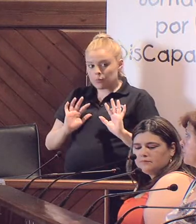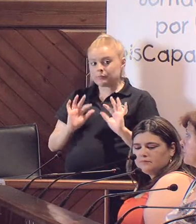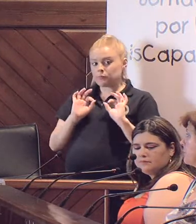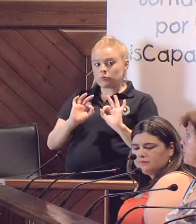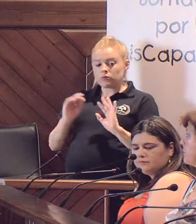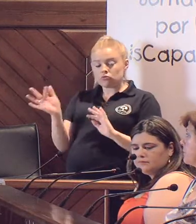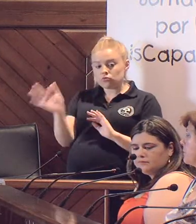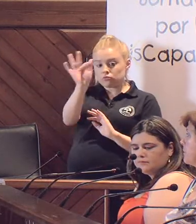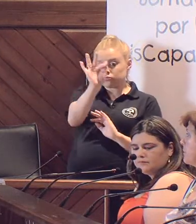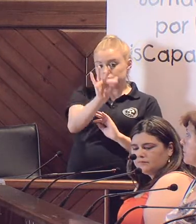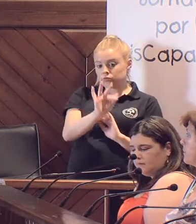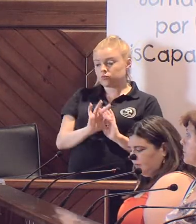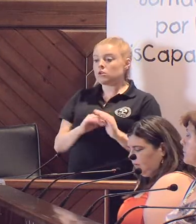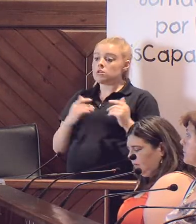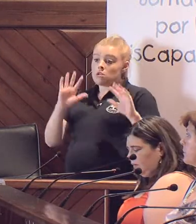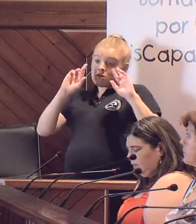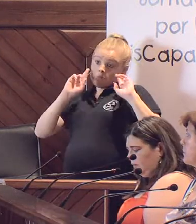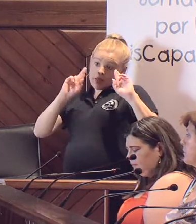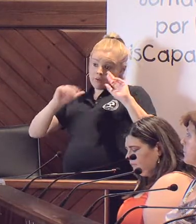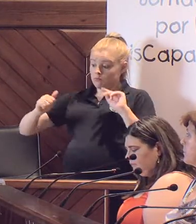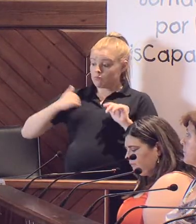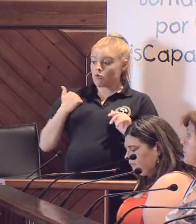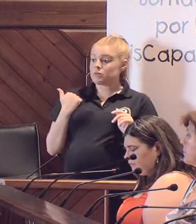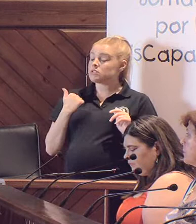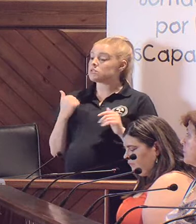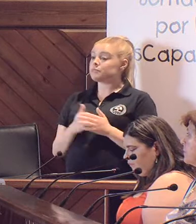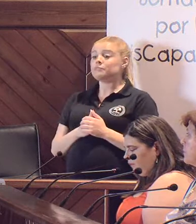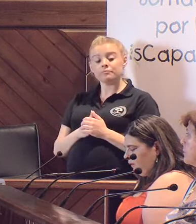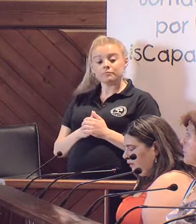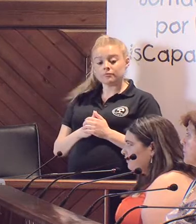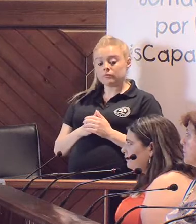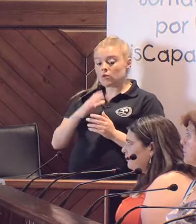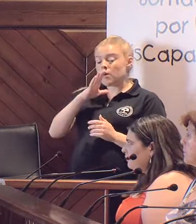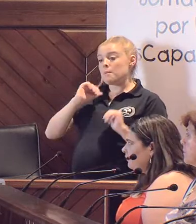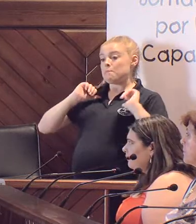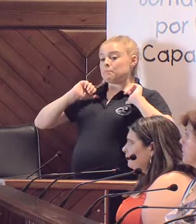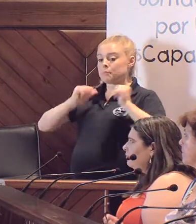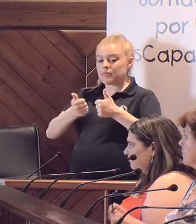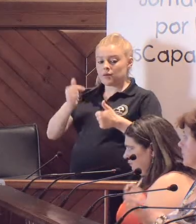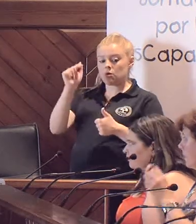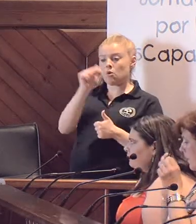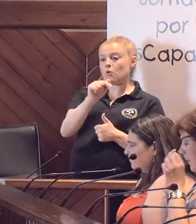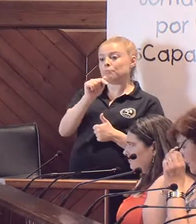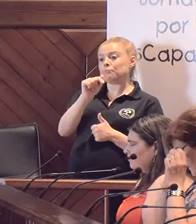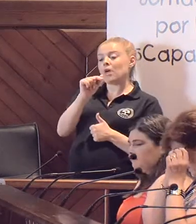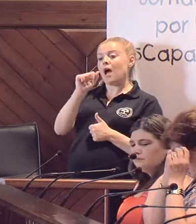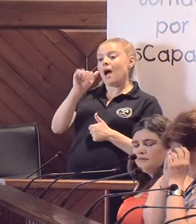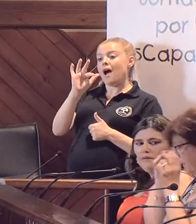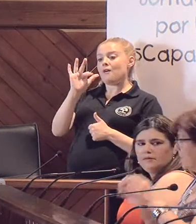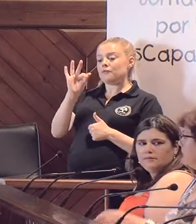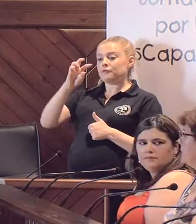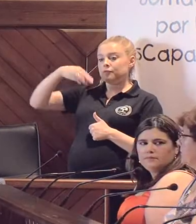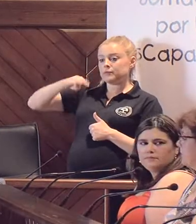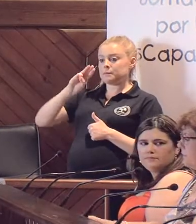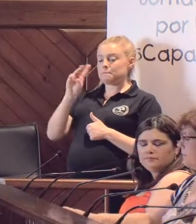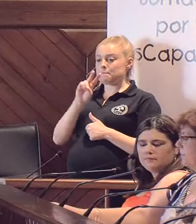y yo os espero que lo aprovechéis. Si os parece bien, empezamos por Afembar y seguimos y luego ya